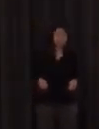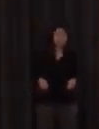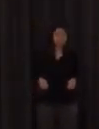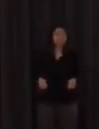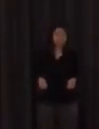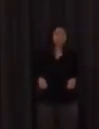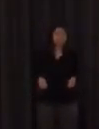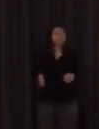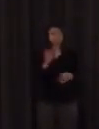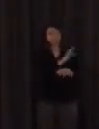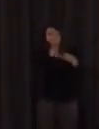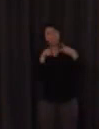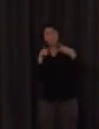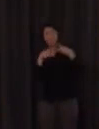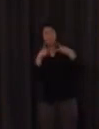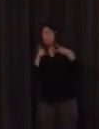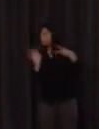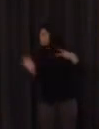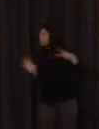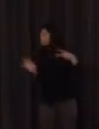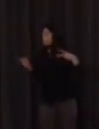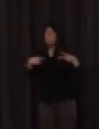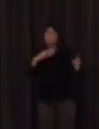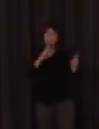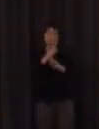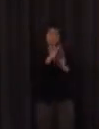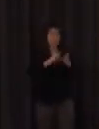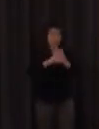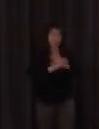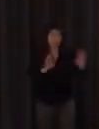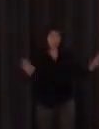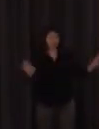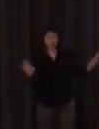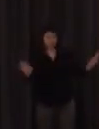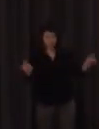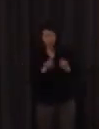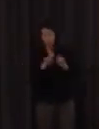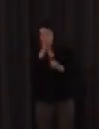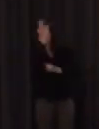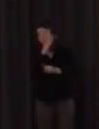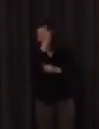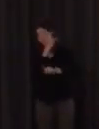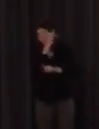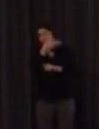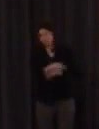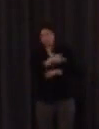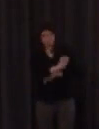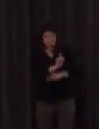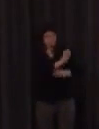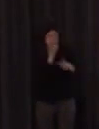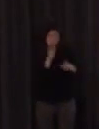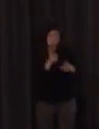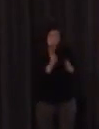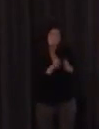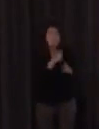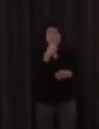vale y la segunda pregunta que quería yo te digo la solución aunque yo no son dogma no sé para mí es la primera vez que lo